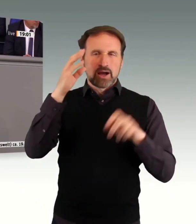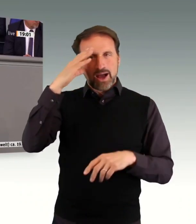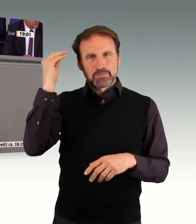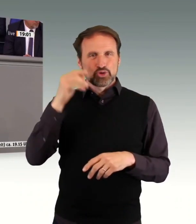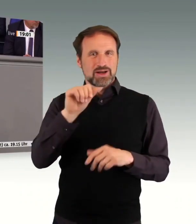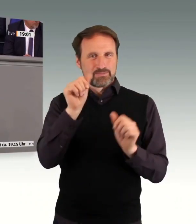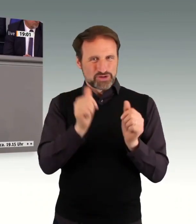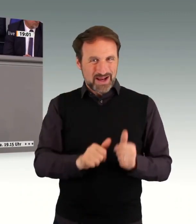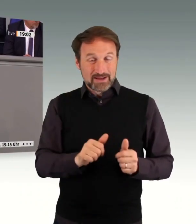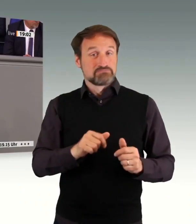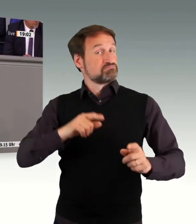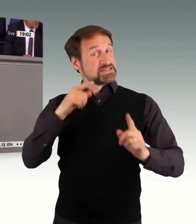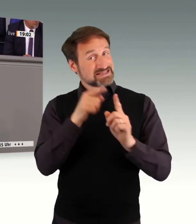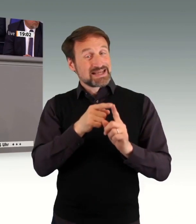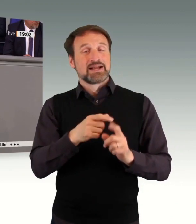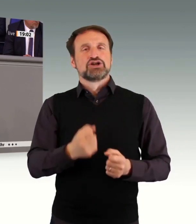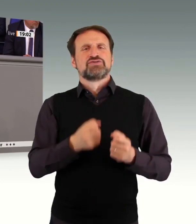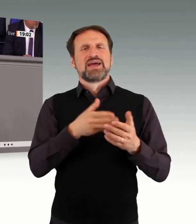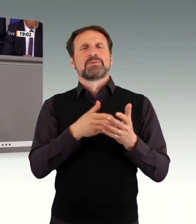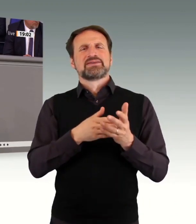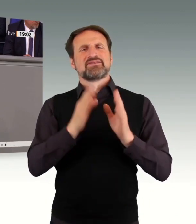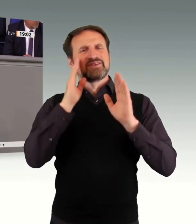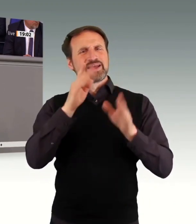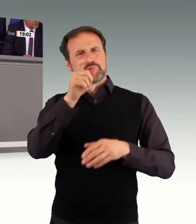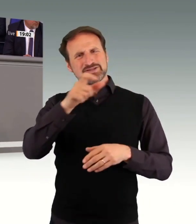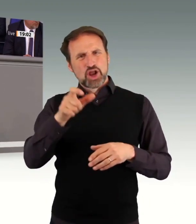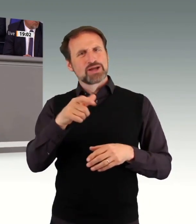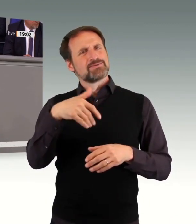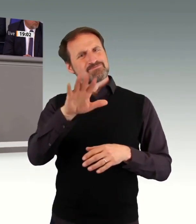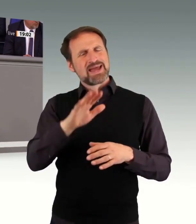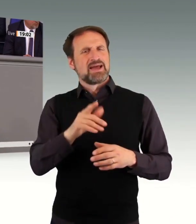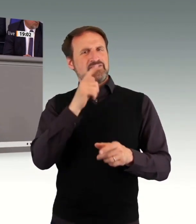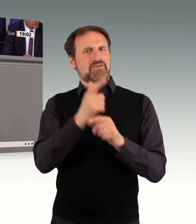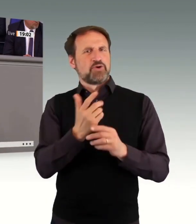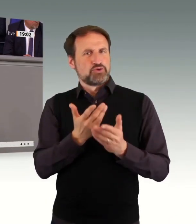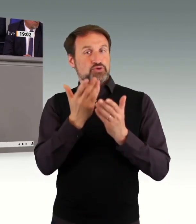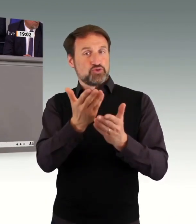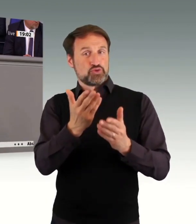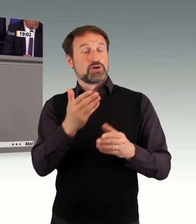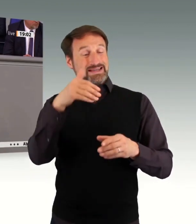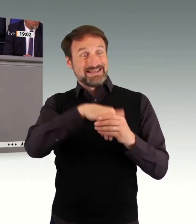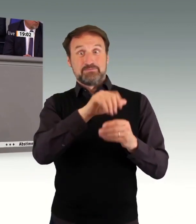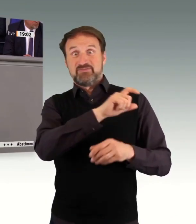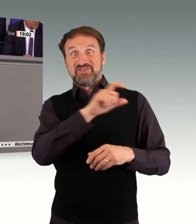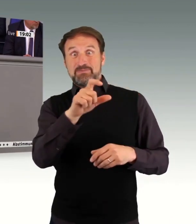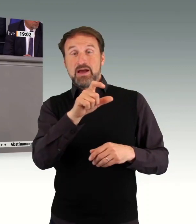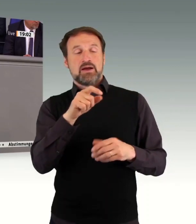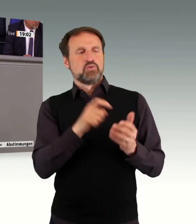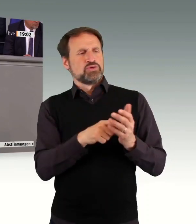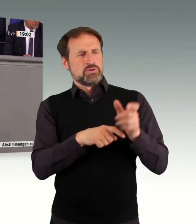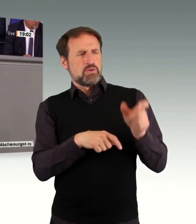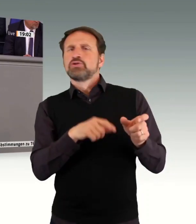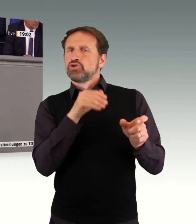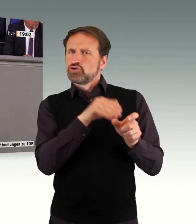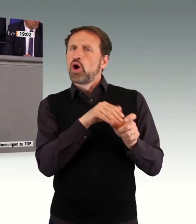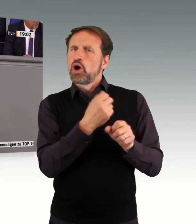Stärkung der schwerbehinderten Vertrauensleute in den Betrieben, damit die Menschen, die noch schon im Arbeitsleben stehend zu